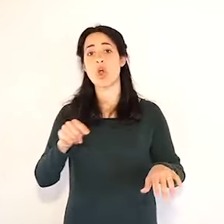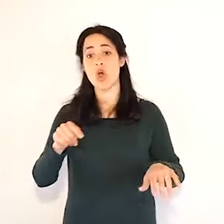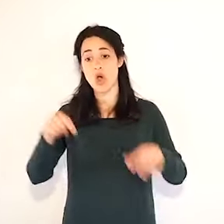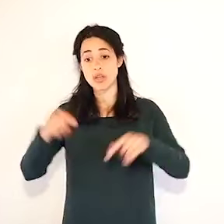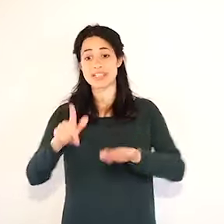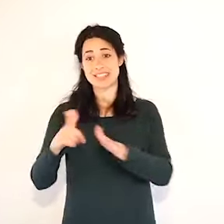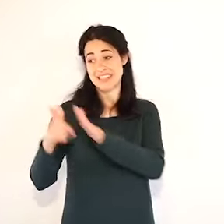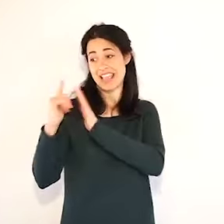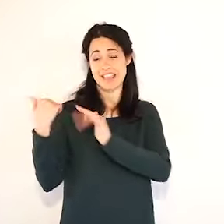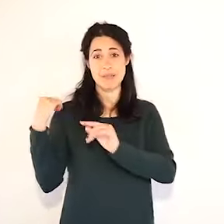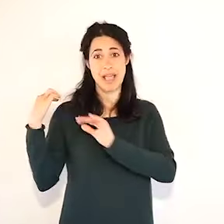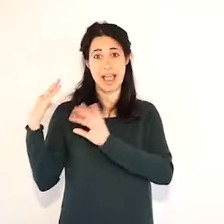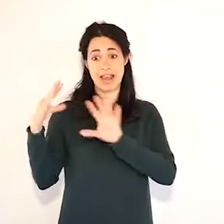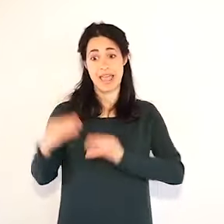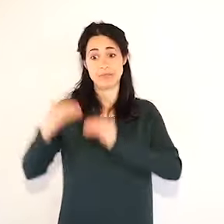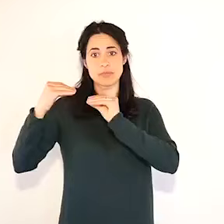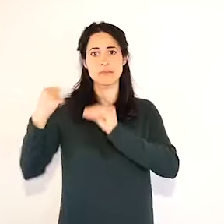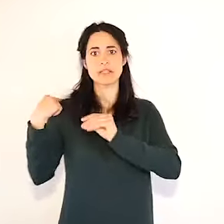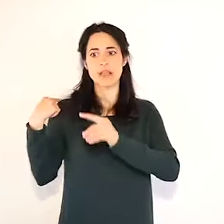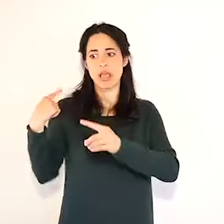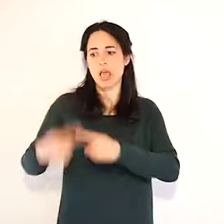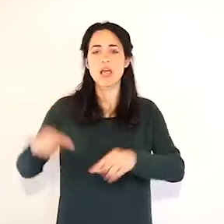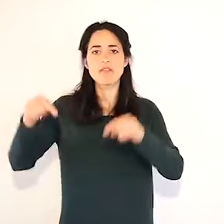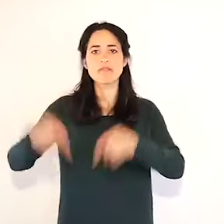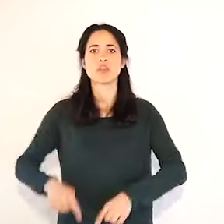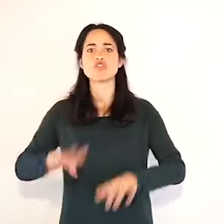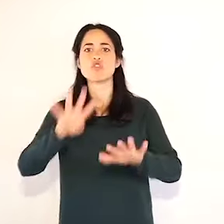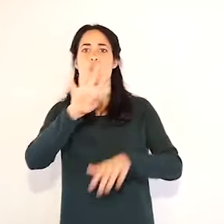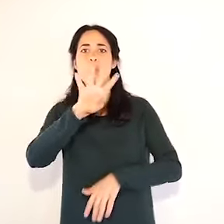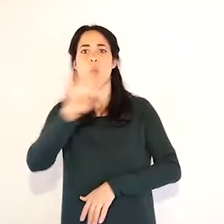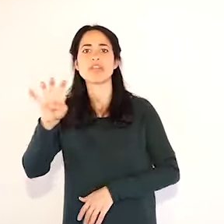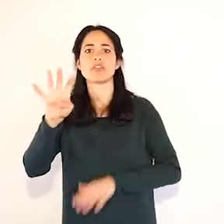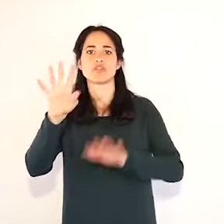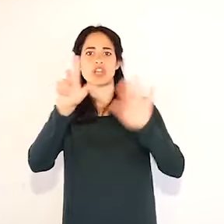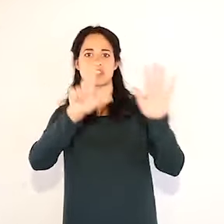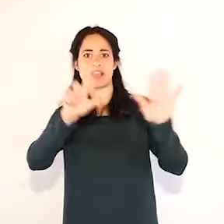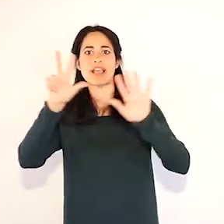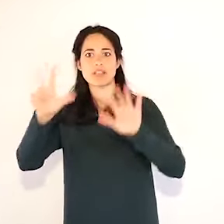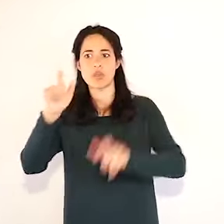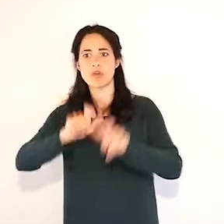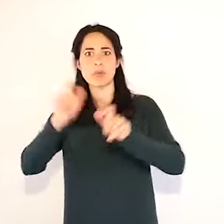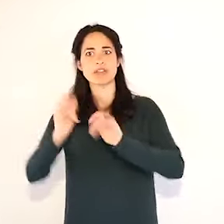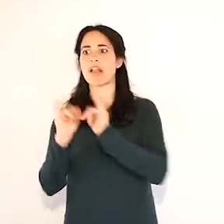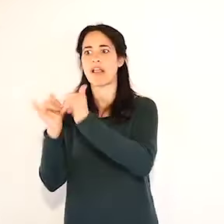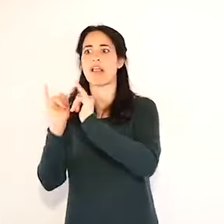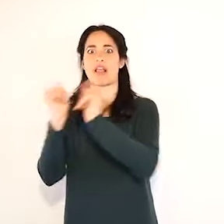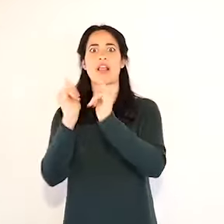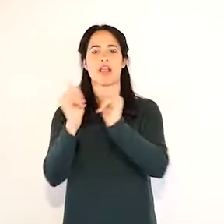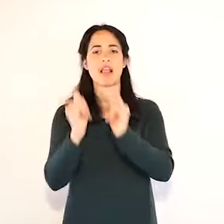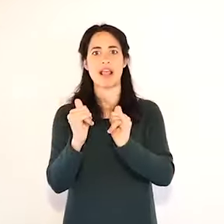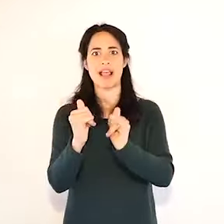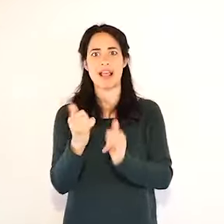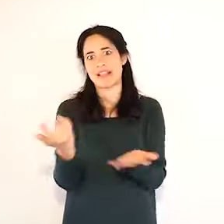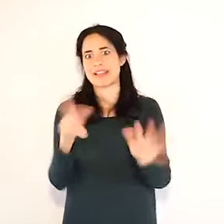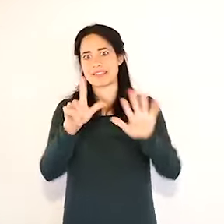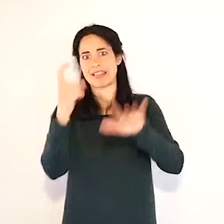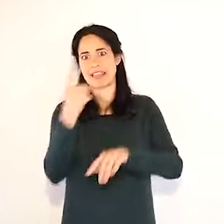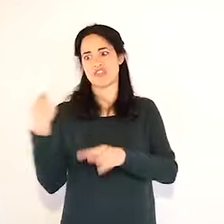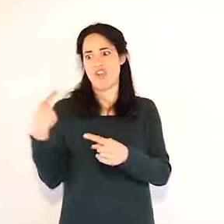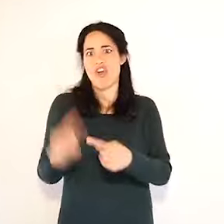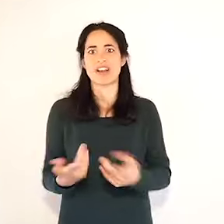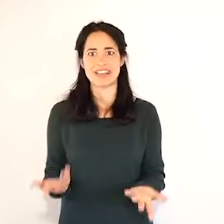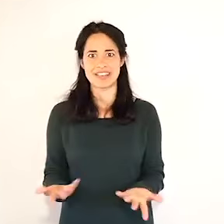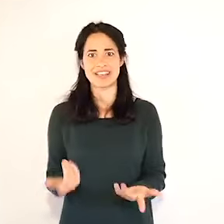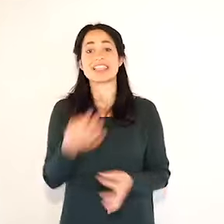oggi ci dà per fortuna negli ospedali molta tregua e noi siamo noi che attraverso le